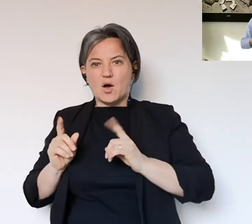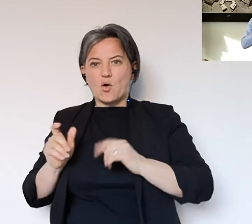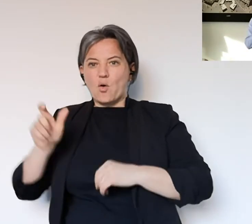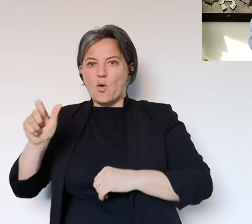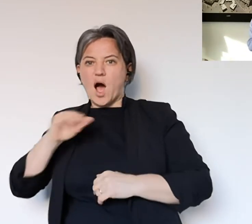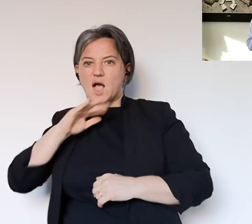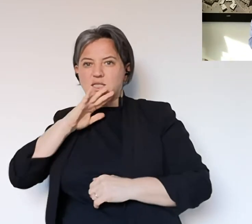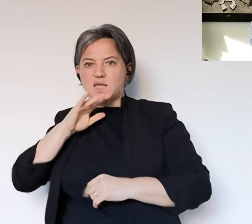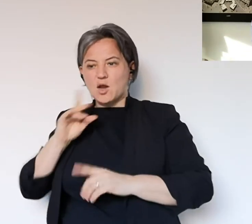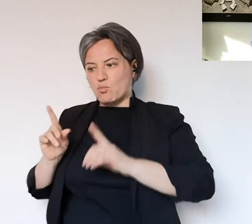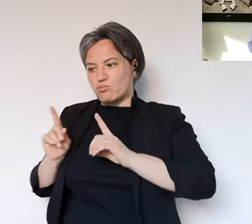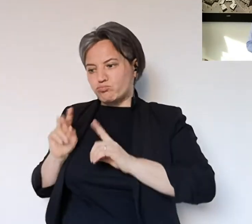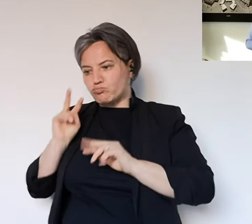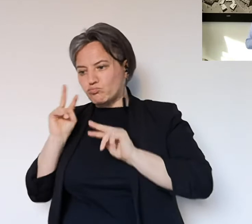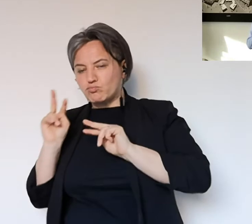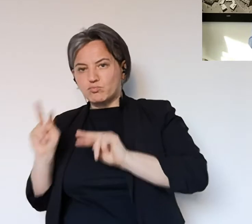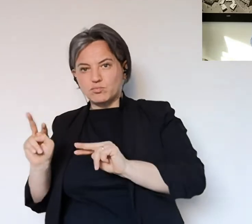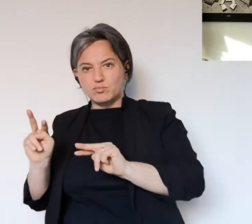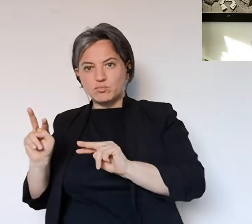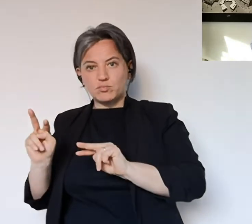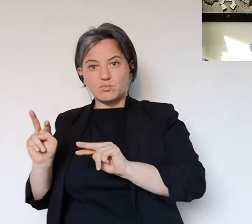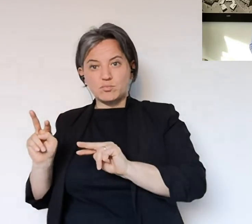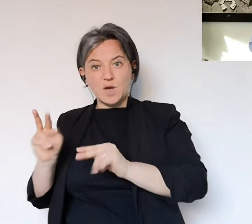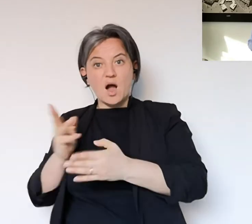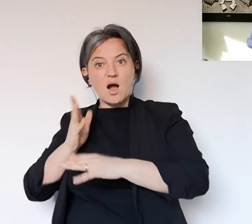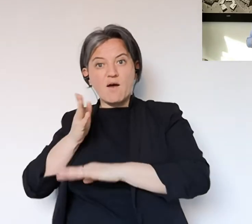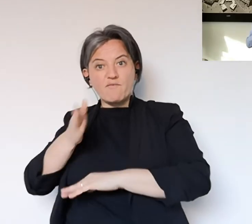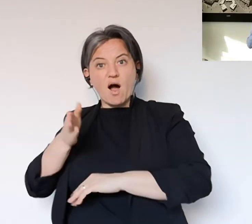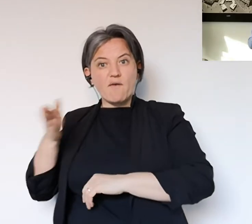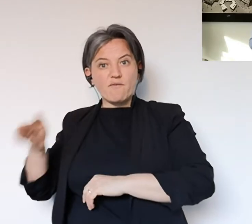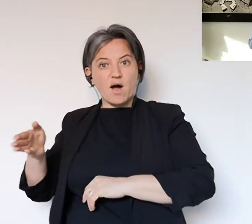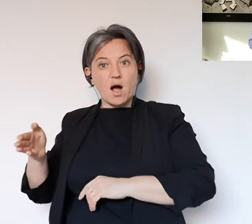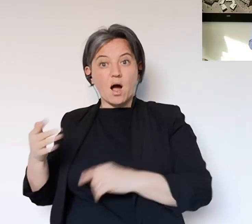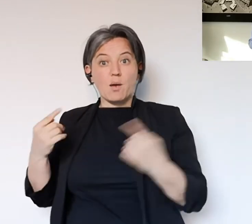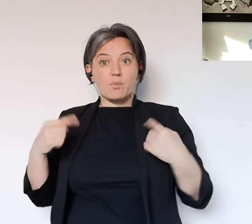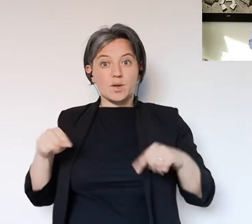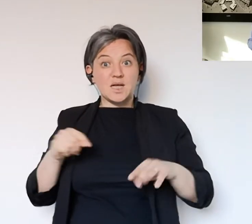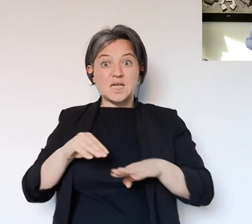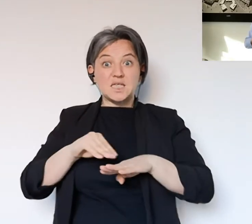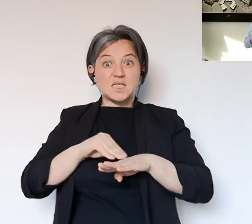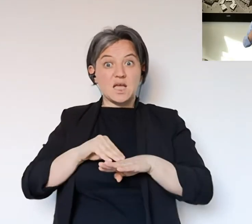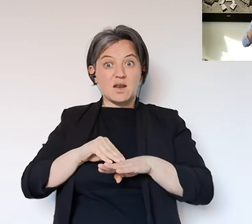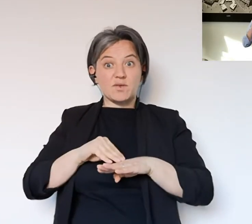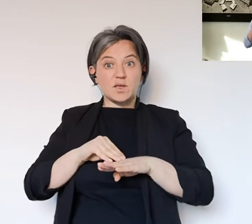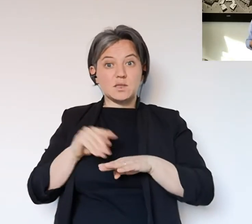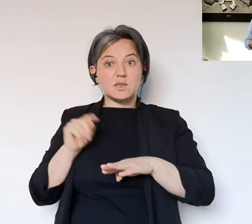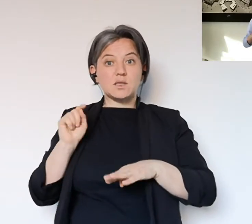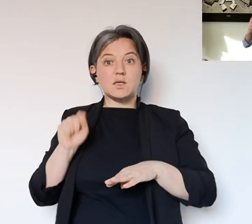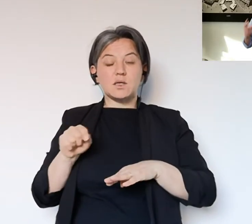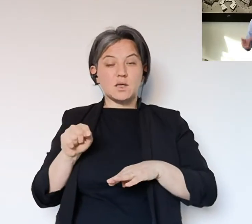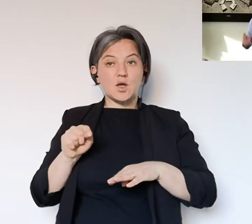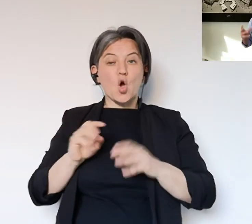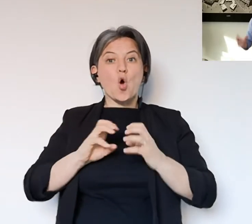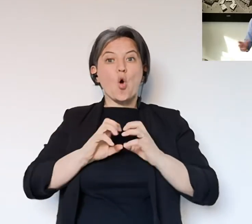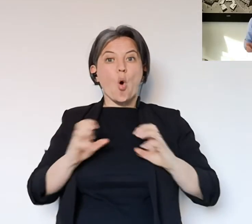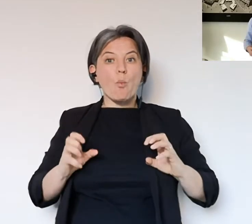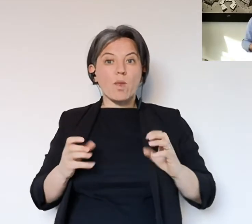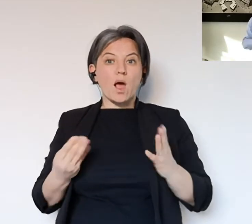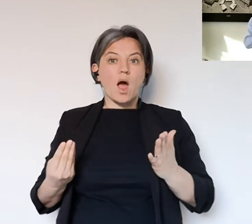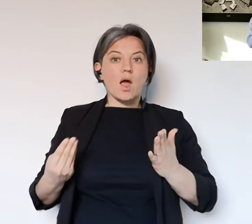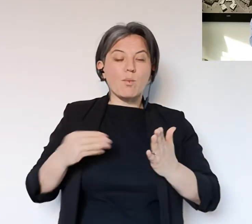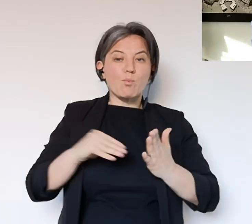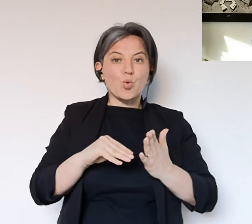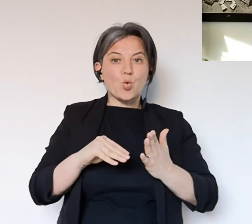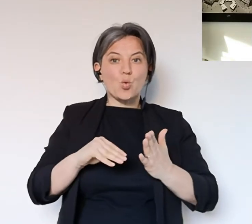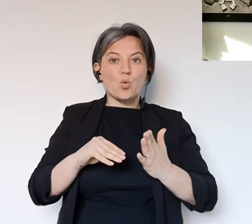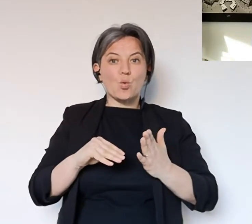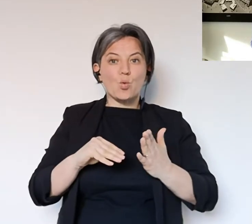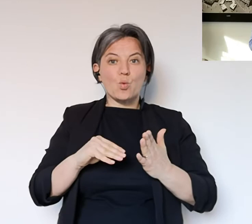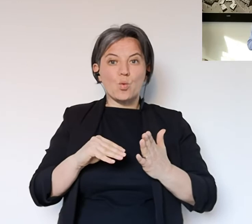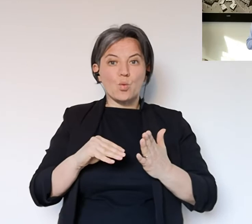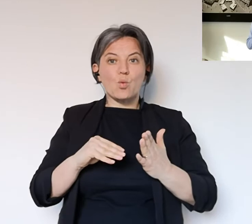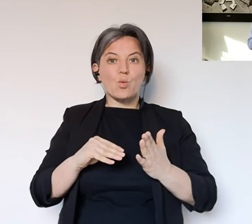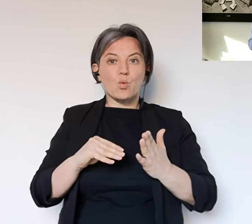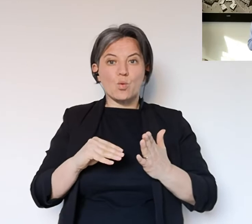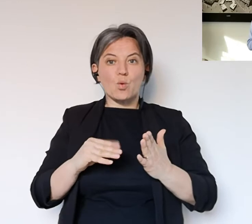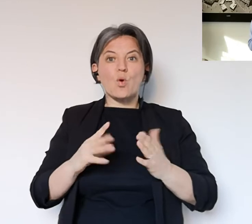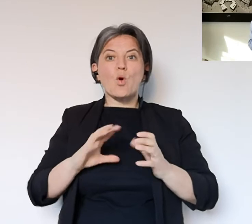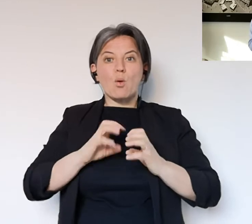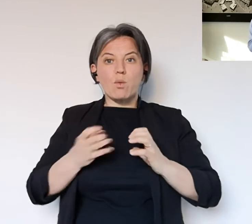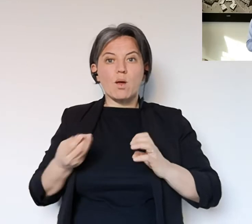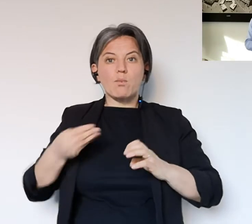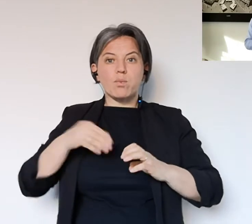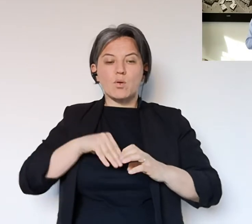certi modi laddove dovevi assistere una persona disabile o non autosufficiente, ci rendiamo assolutamente conto che questi servizi